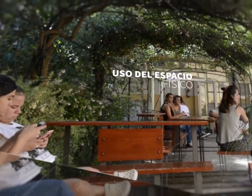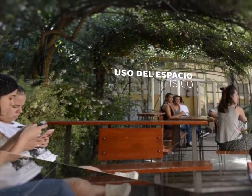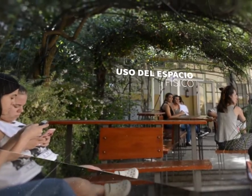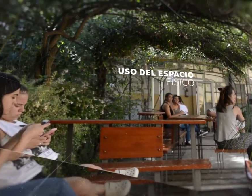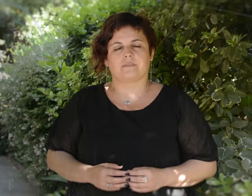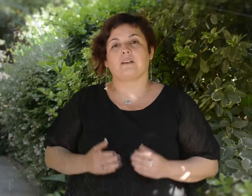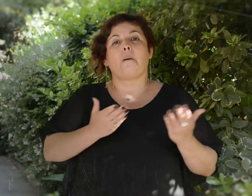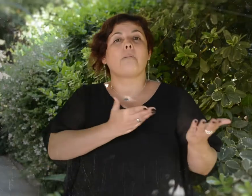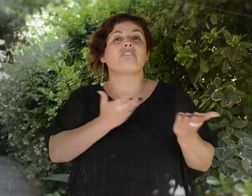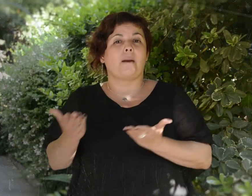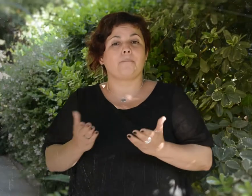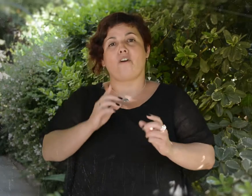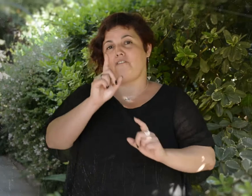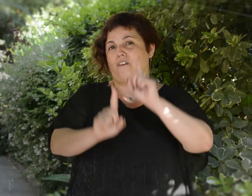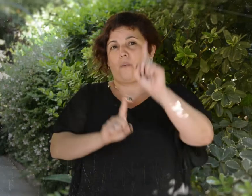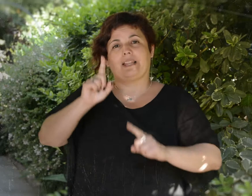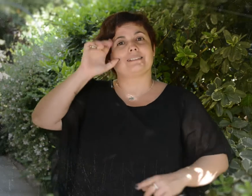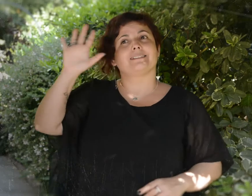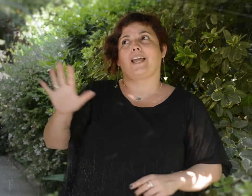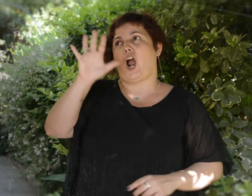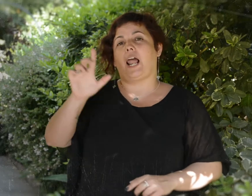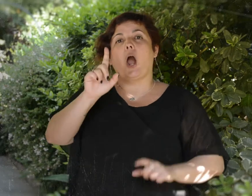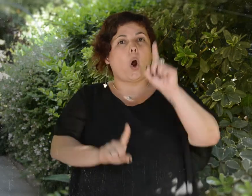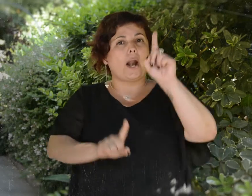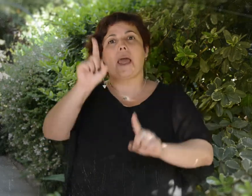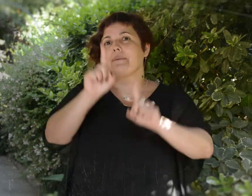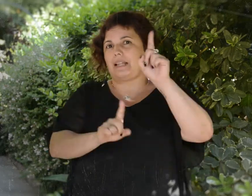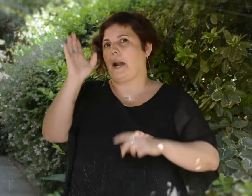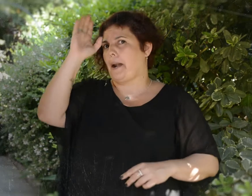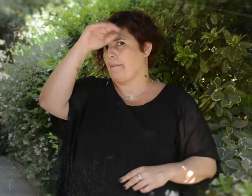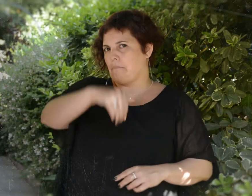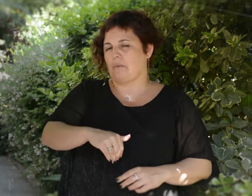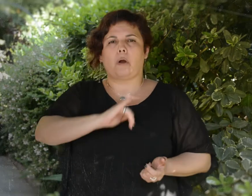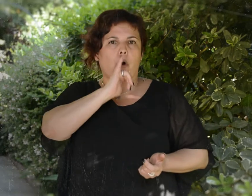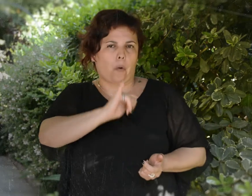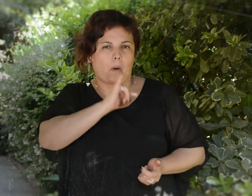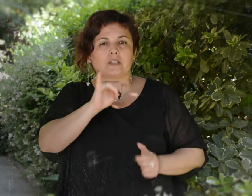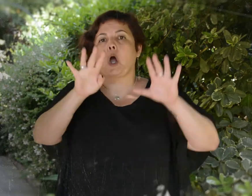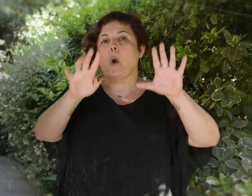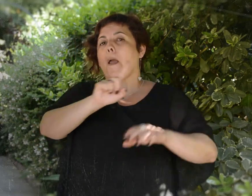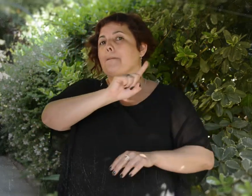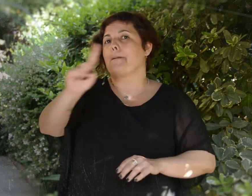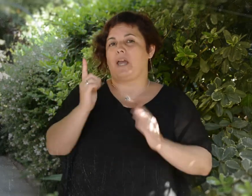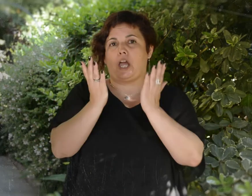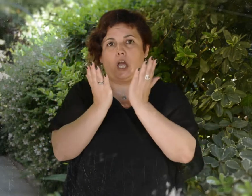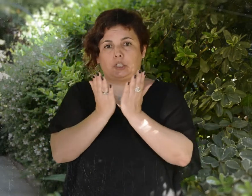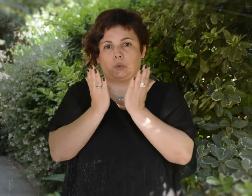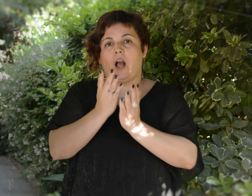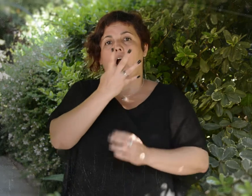Les doy la bienvenida a Facultad de Psicología de la Universidad de la República. Te cuento que somos 9.000 estudiantes y